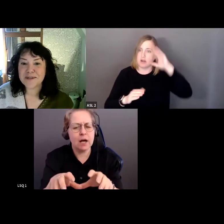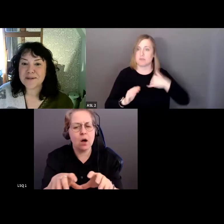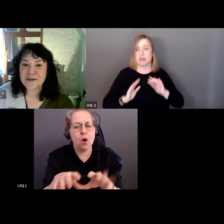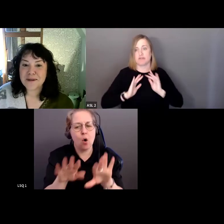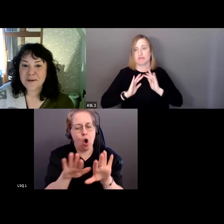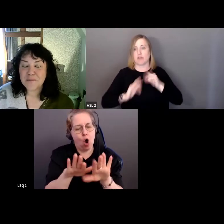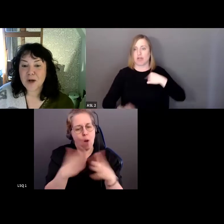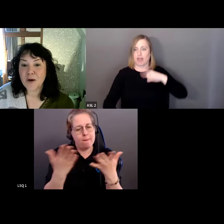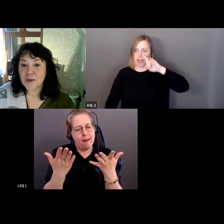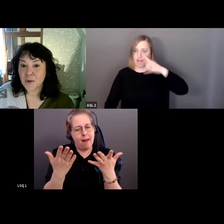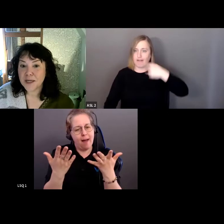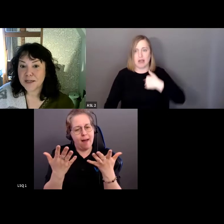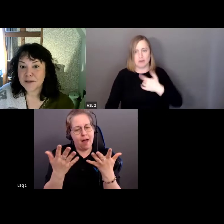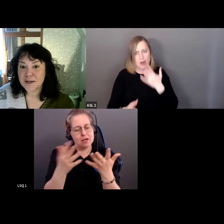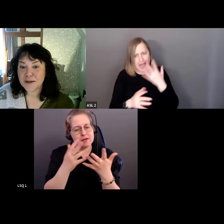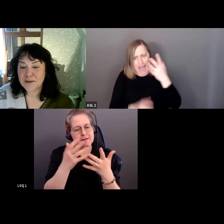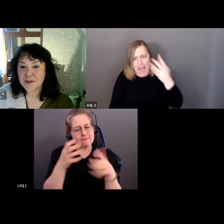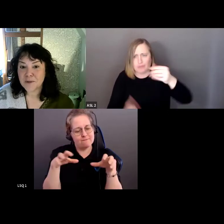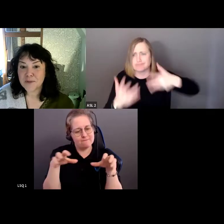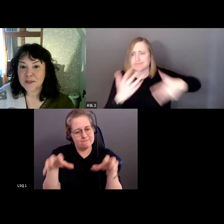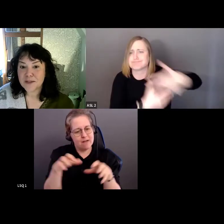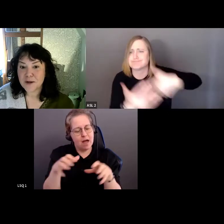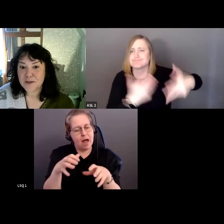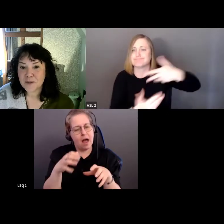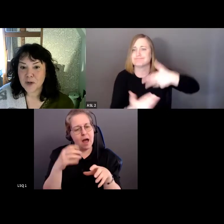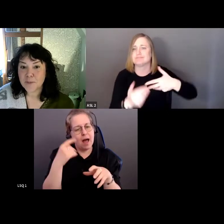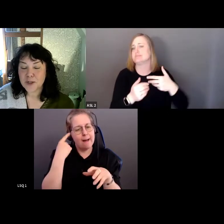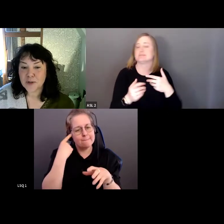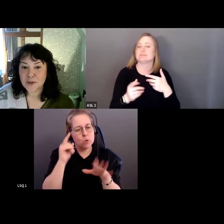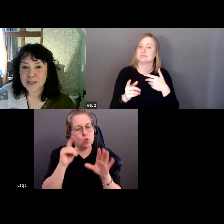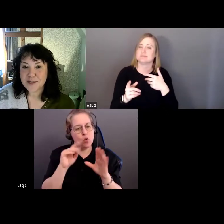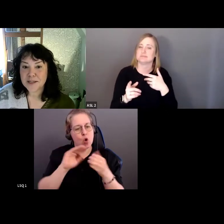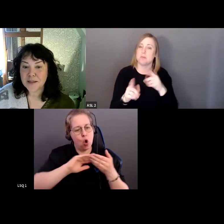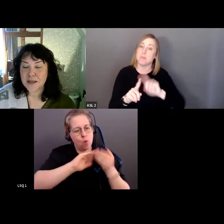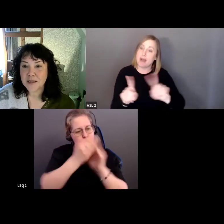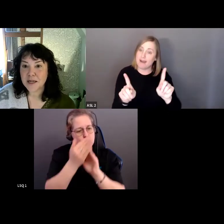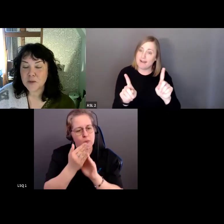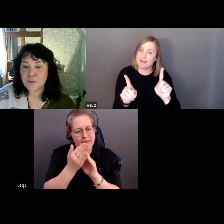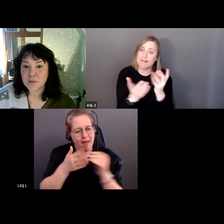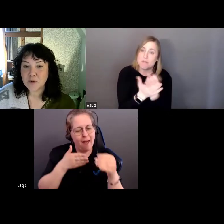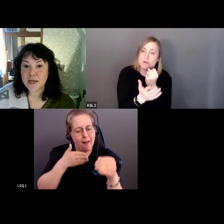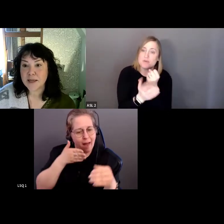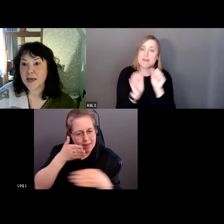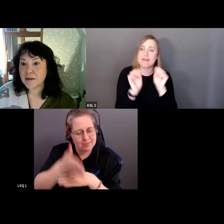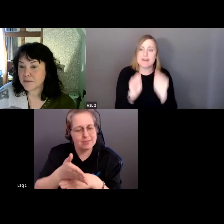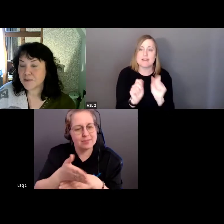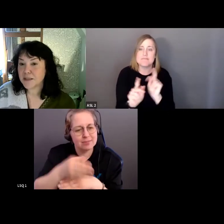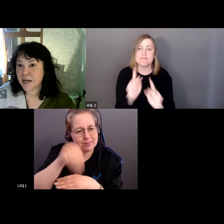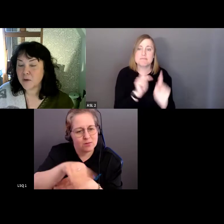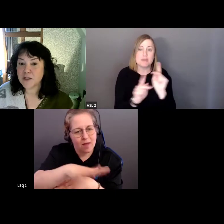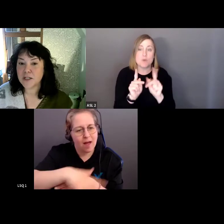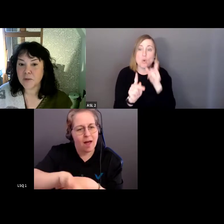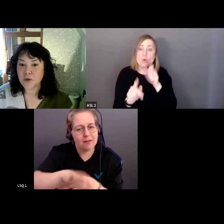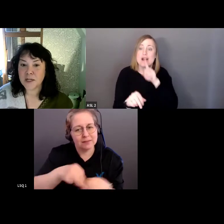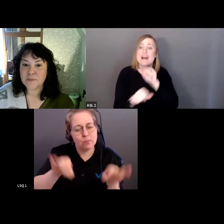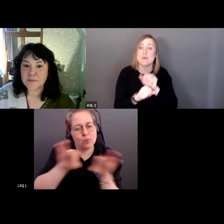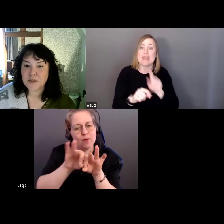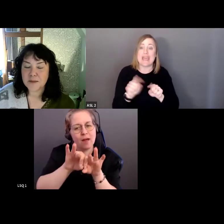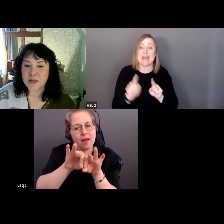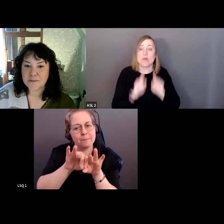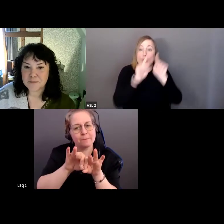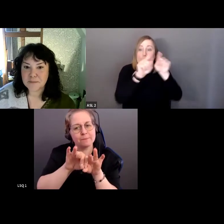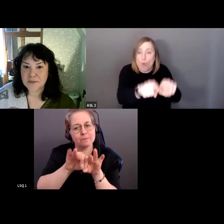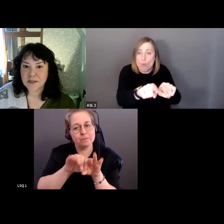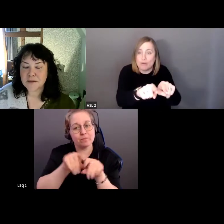il faut aller dans la collectivité. Car c'est l